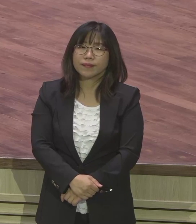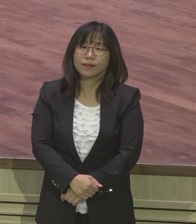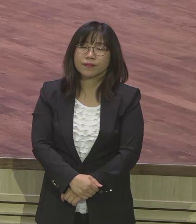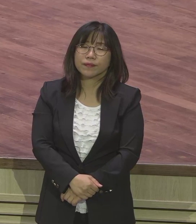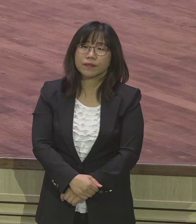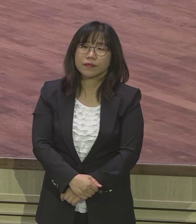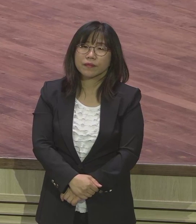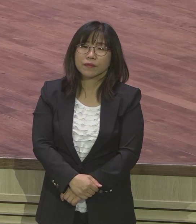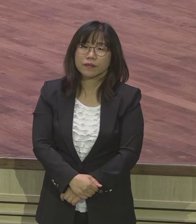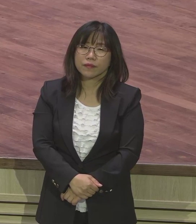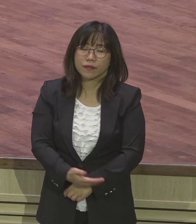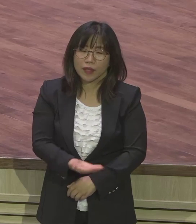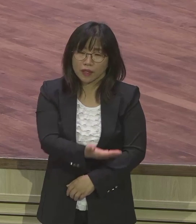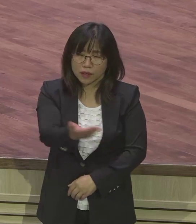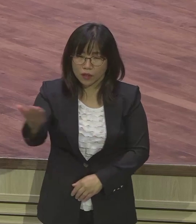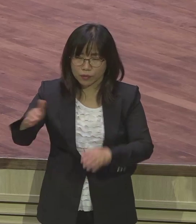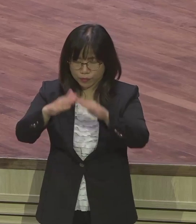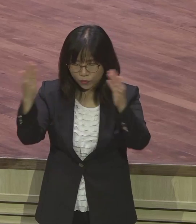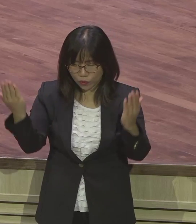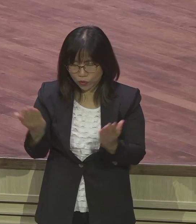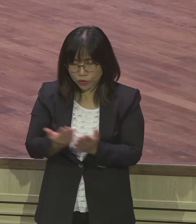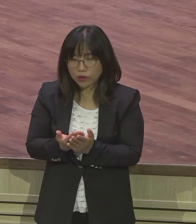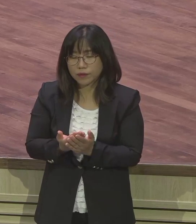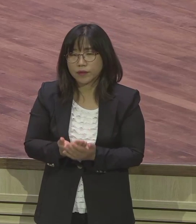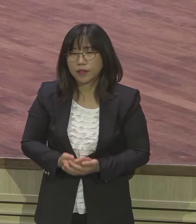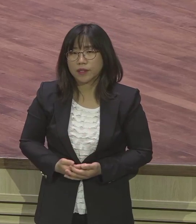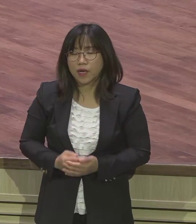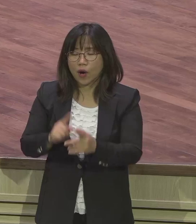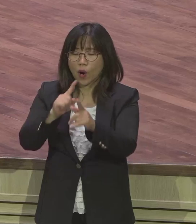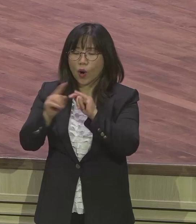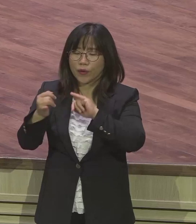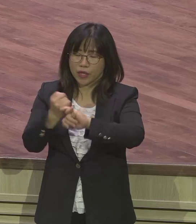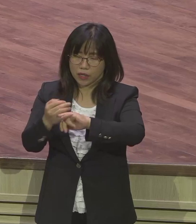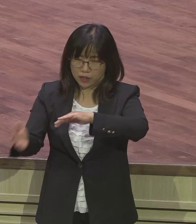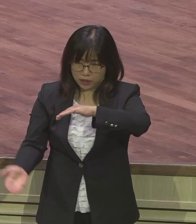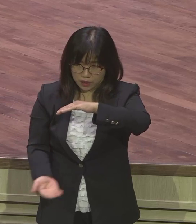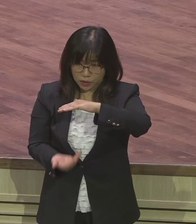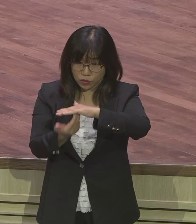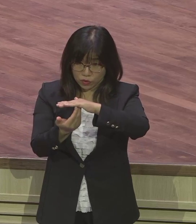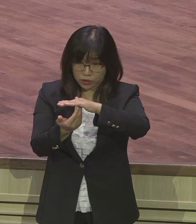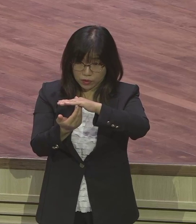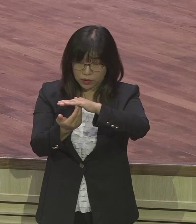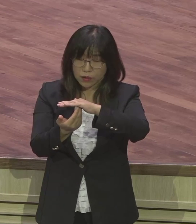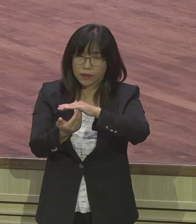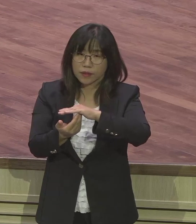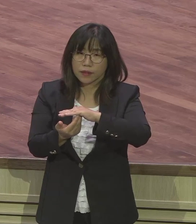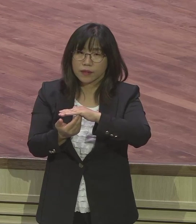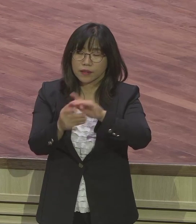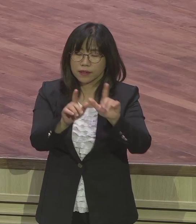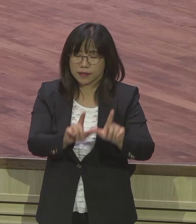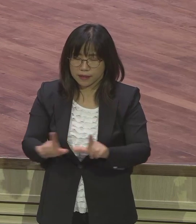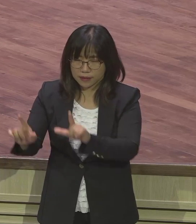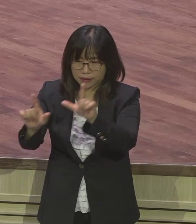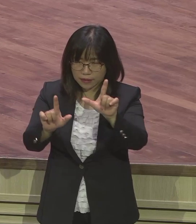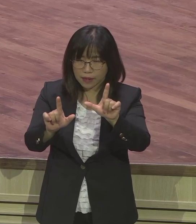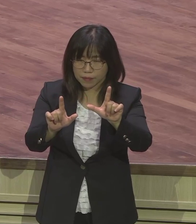영계전 성도 여러분들 은약을 이루는 삶을 사시기를 증으로 추구합니다